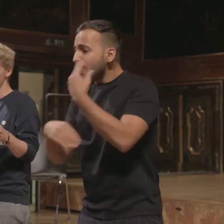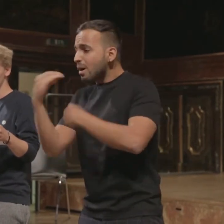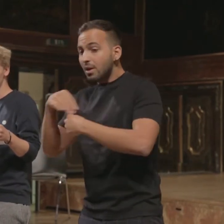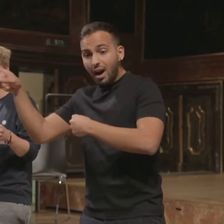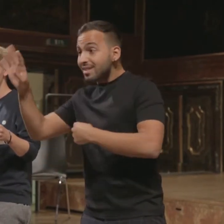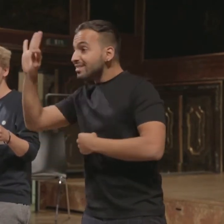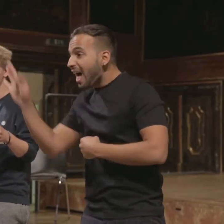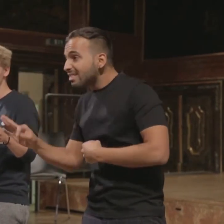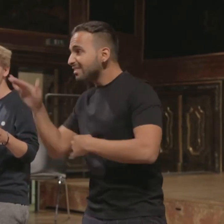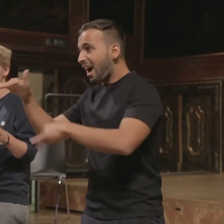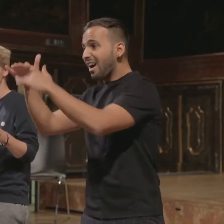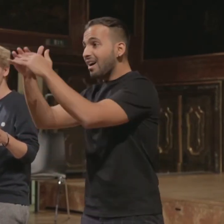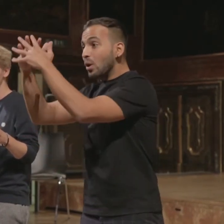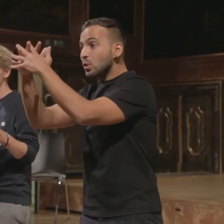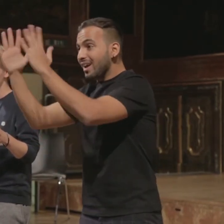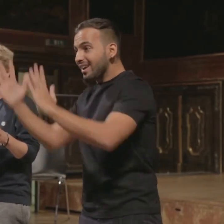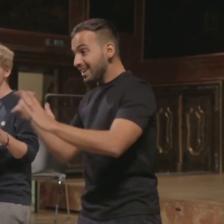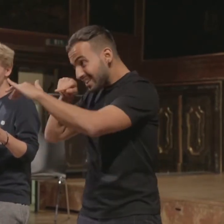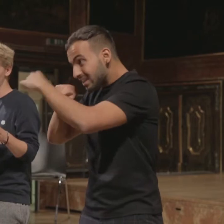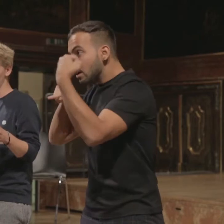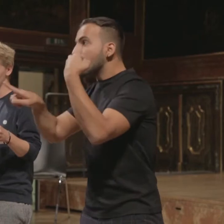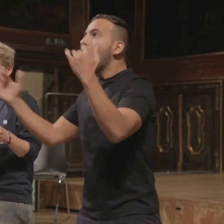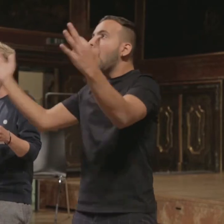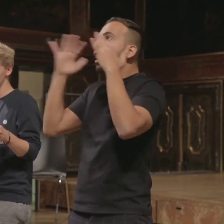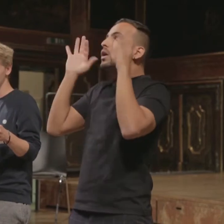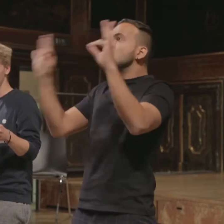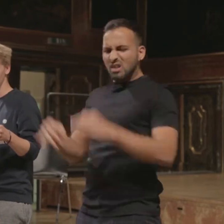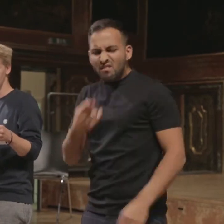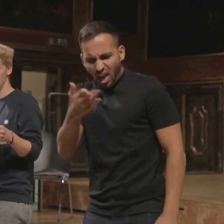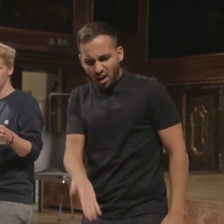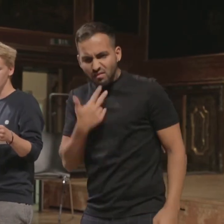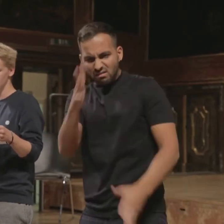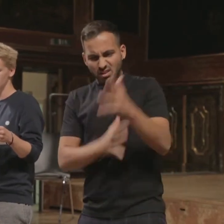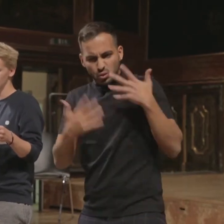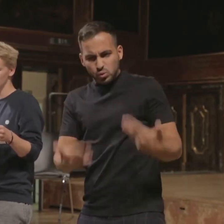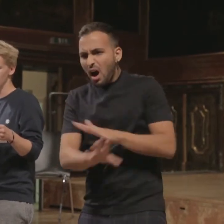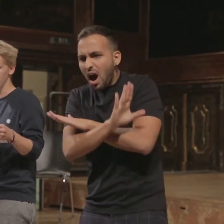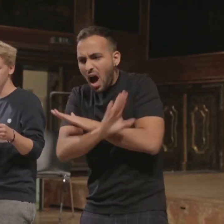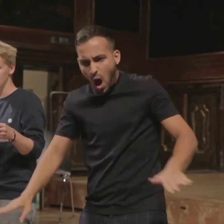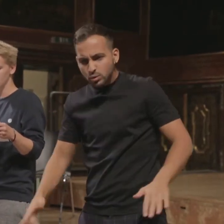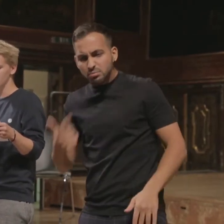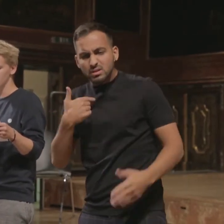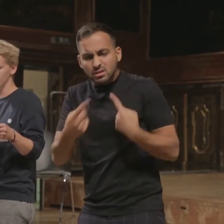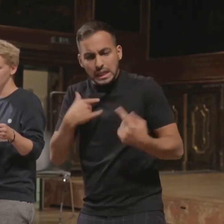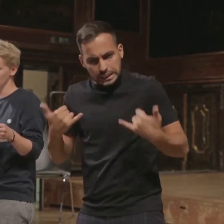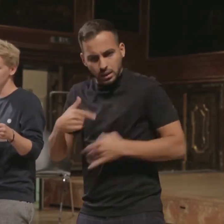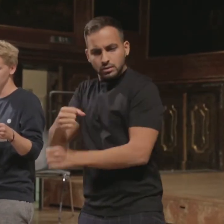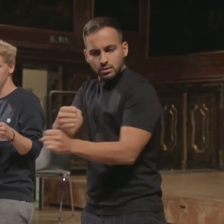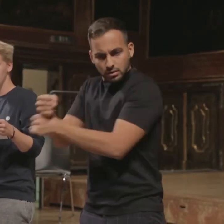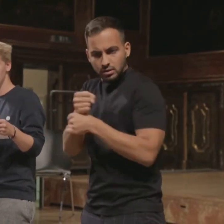mongolischer Jurte hatte sie noch nie verspürt. Wer sei ich überhaupt, dass ich so mit ihr rede? Und das Gespräch ist jetzt sowieso beendet, denn sie müsse jetzt eine gesunde Suppe mit